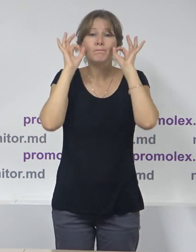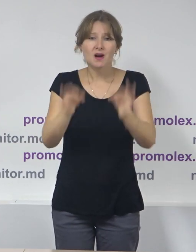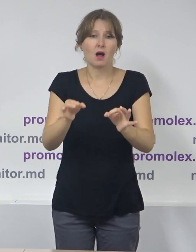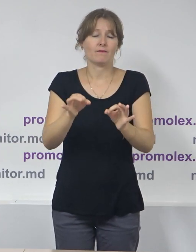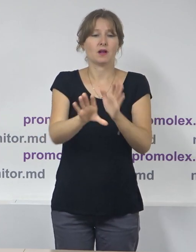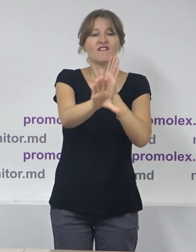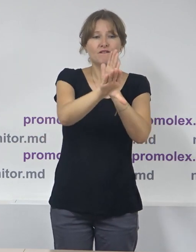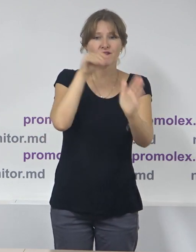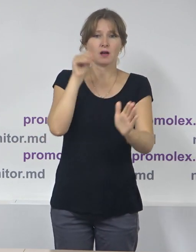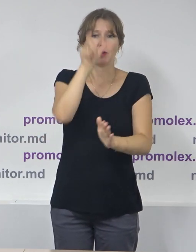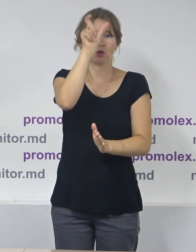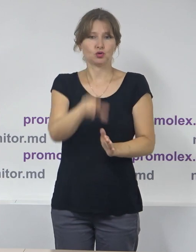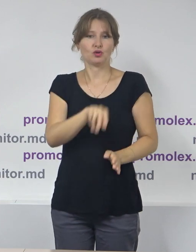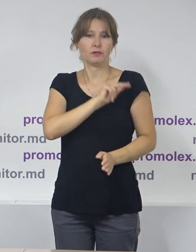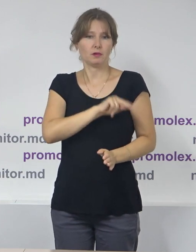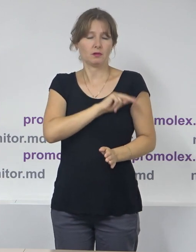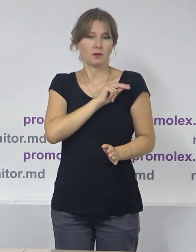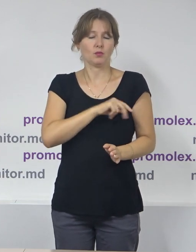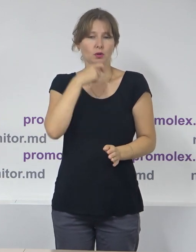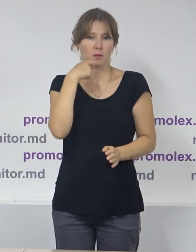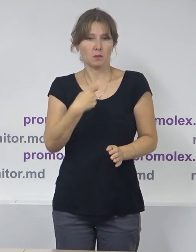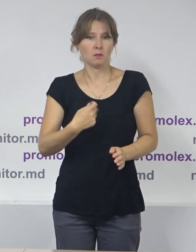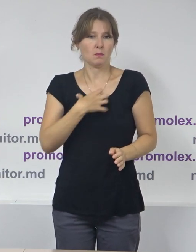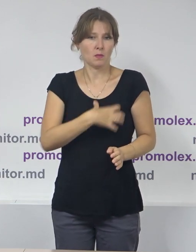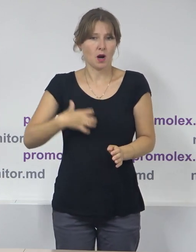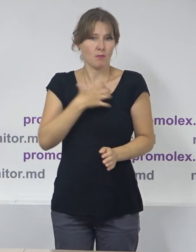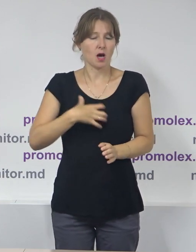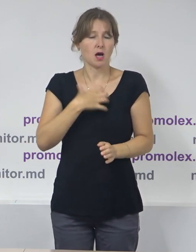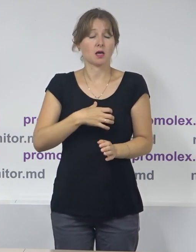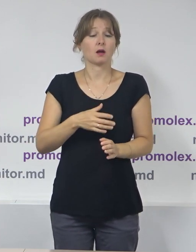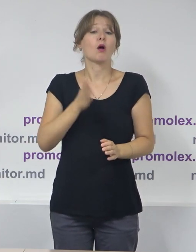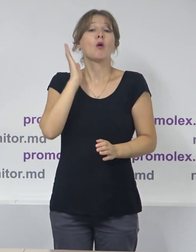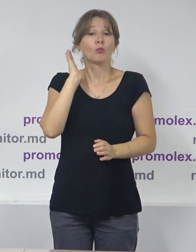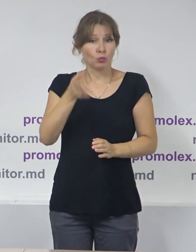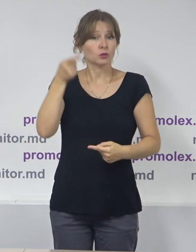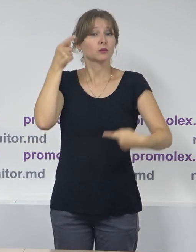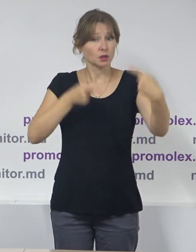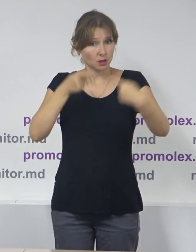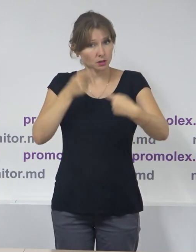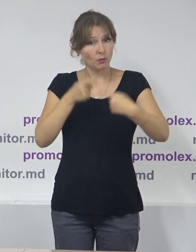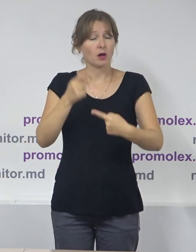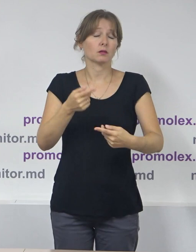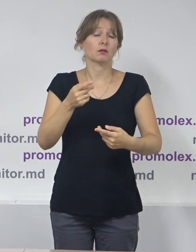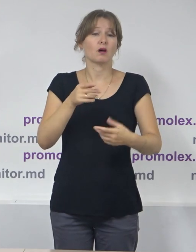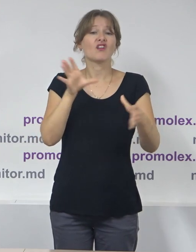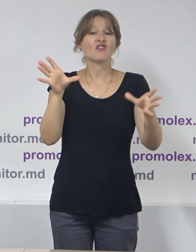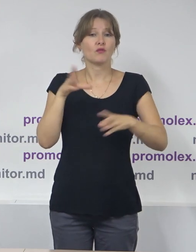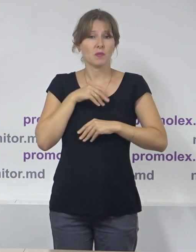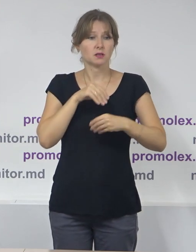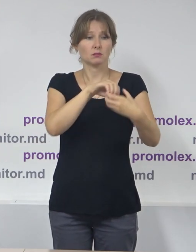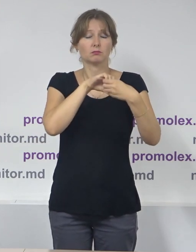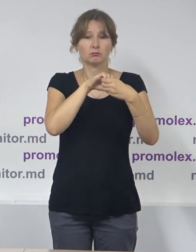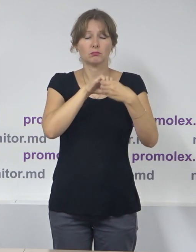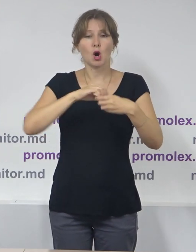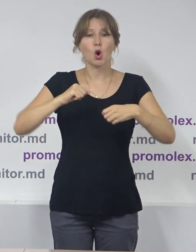informat. Această campanie va consta din dezbatere electorale, pe care le vom realiza în parteneriat cu mai mulți